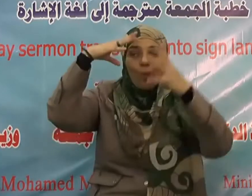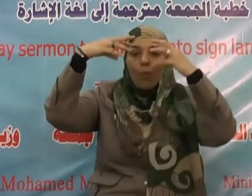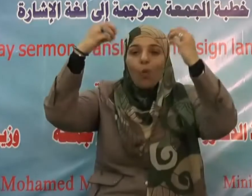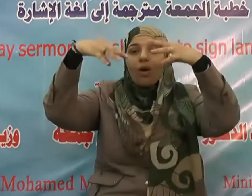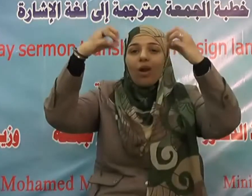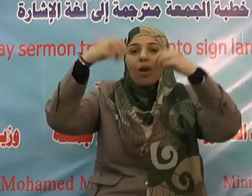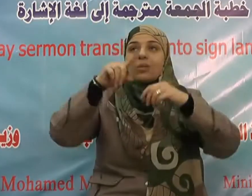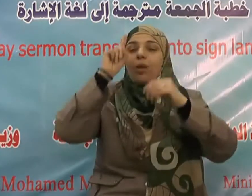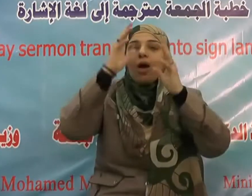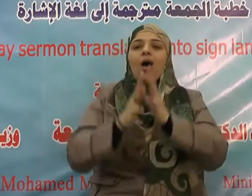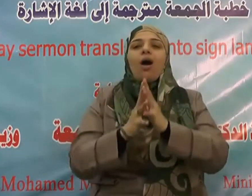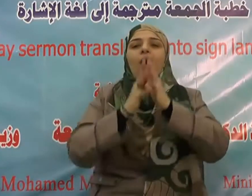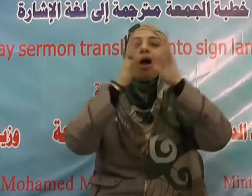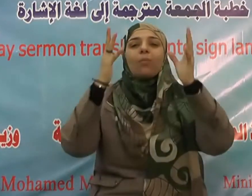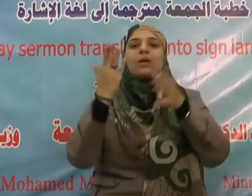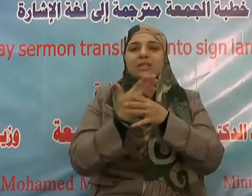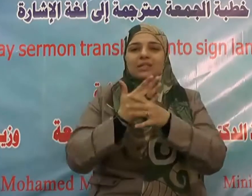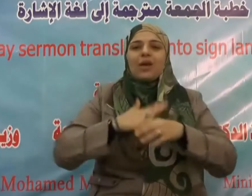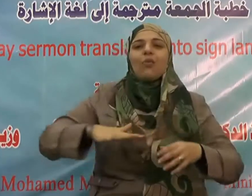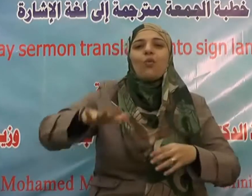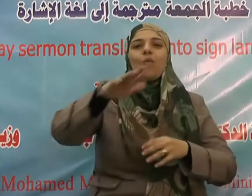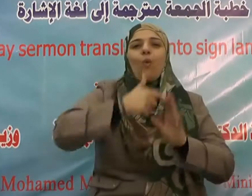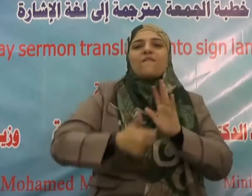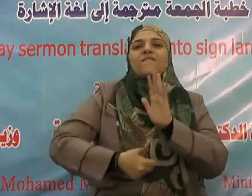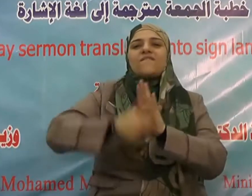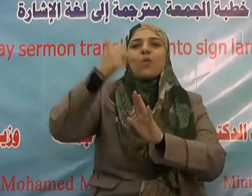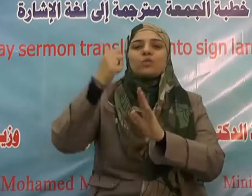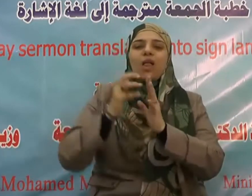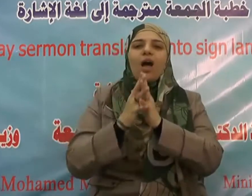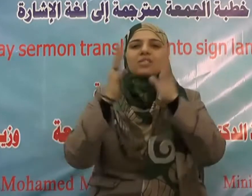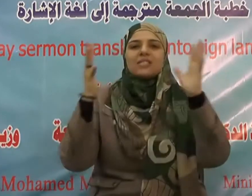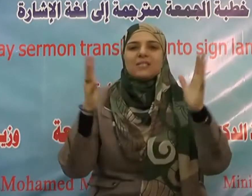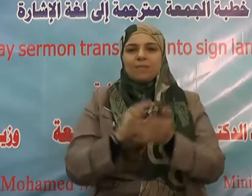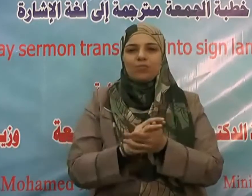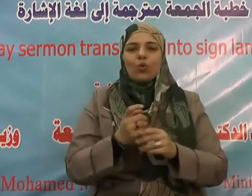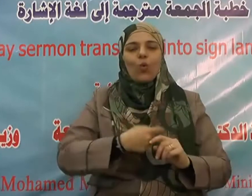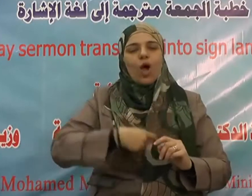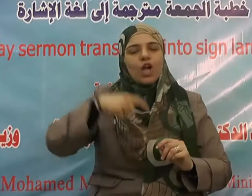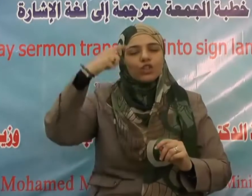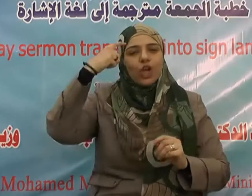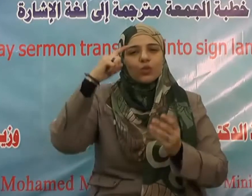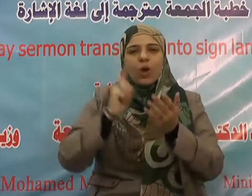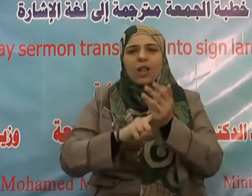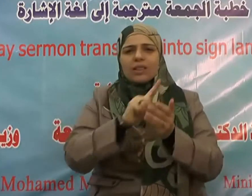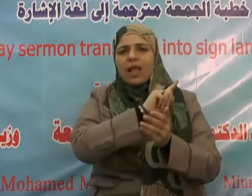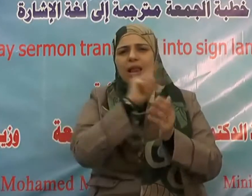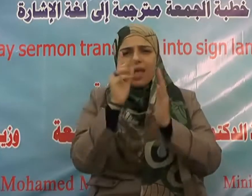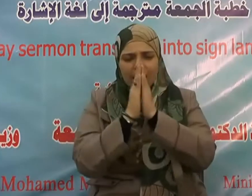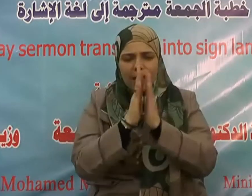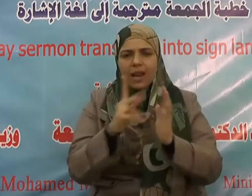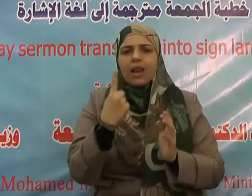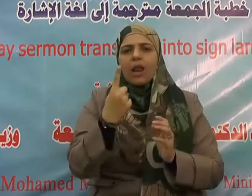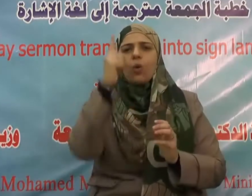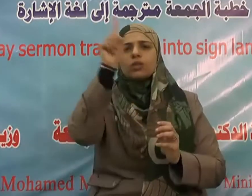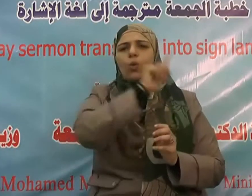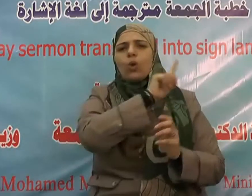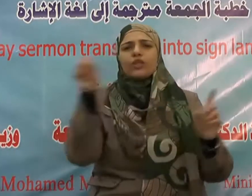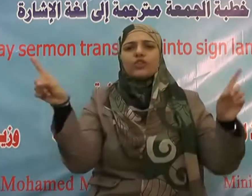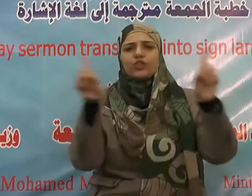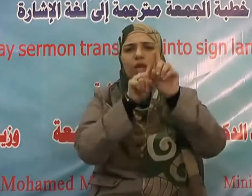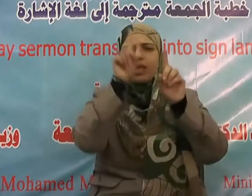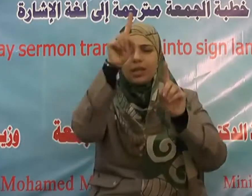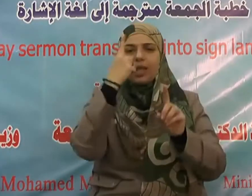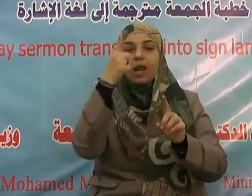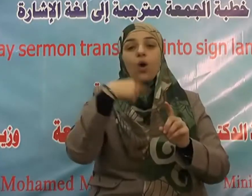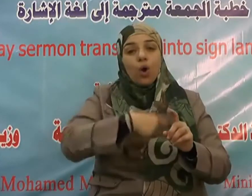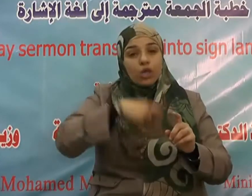فإن من نعم الله تعالى على عباده أن جعل لكل عمل صالح يقوم